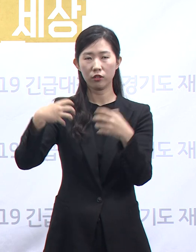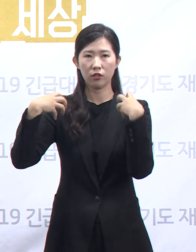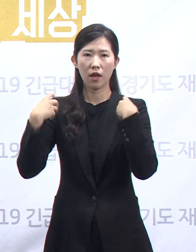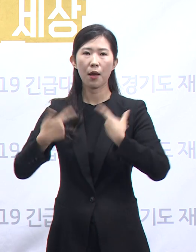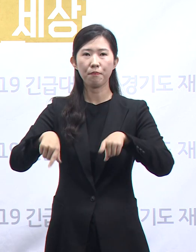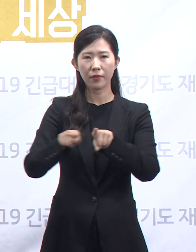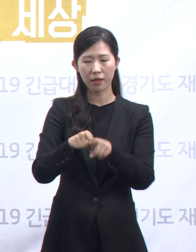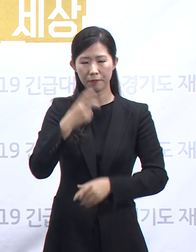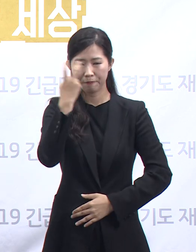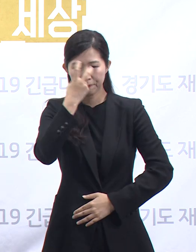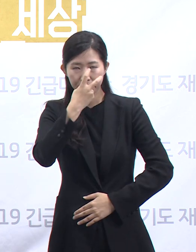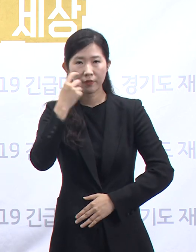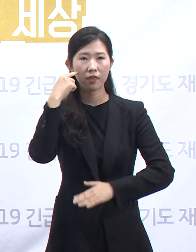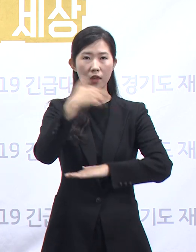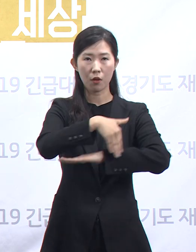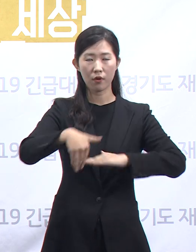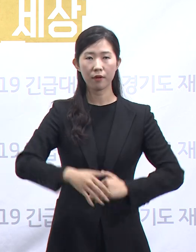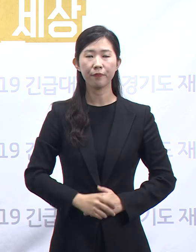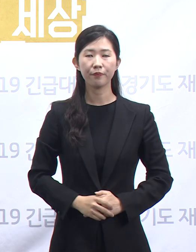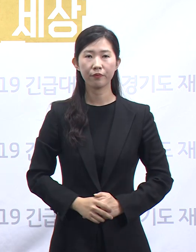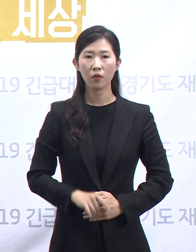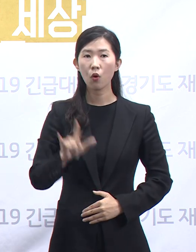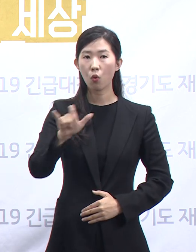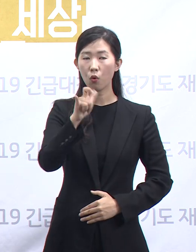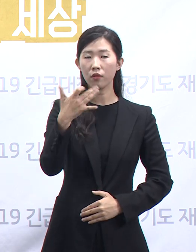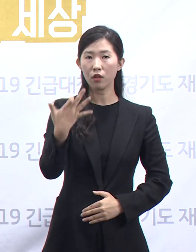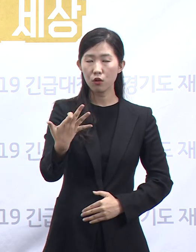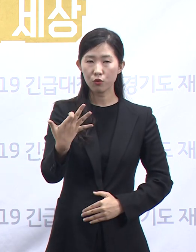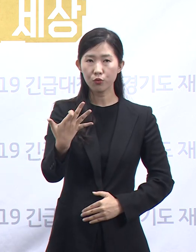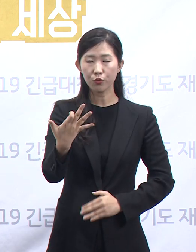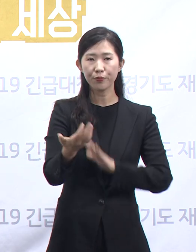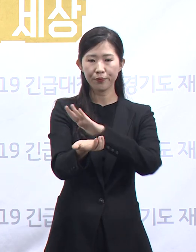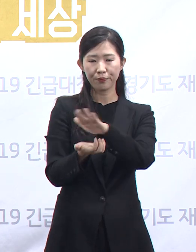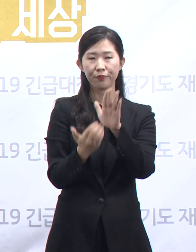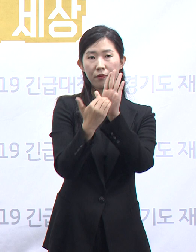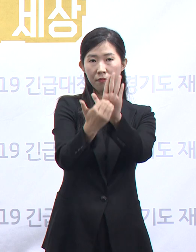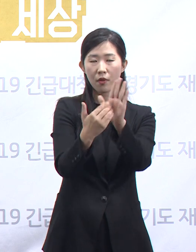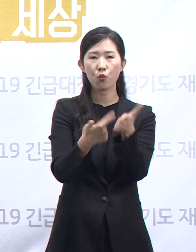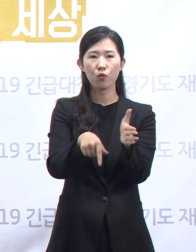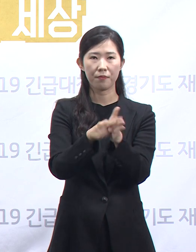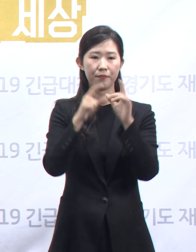코로나19 예방을 위한 마스크 선택과 올바른 사용법에 대해 말씀드리겠습니다.